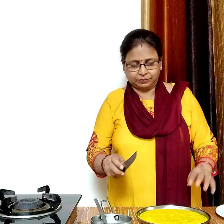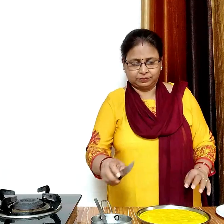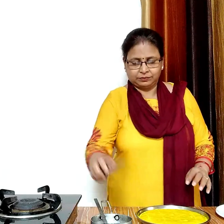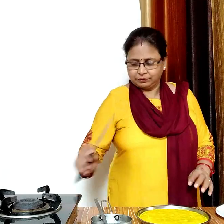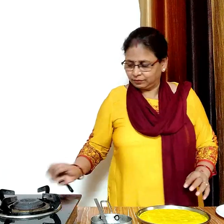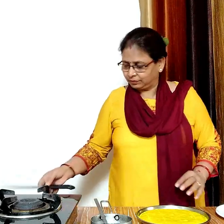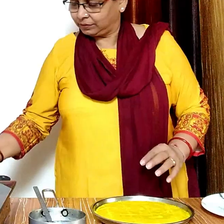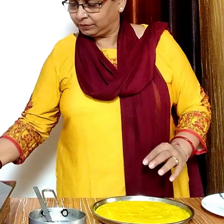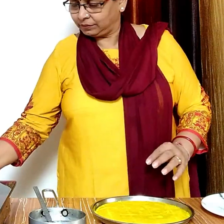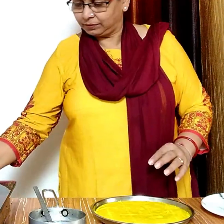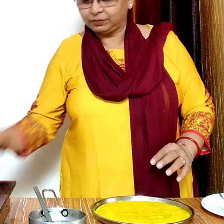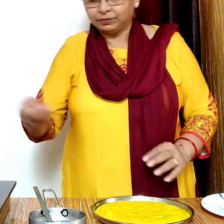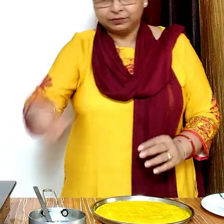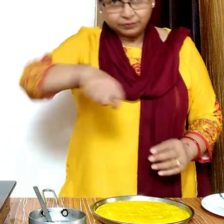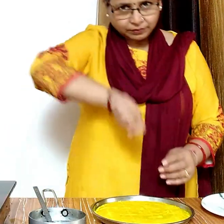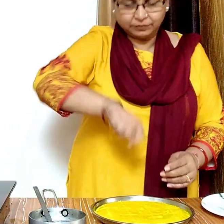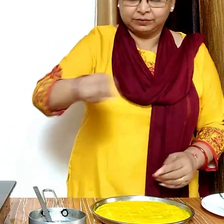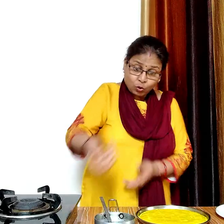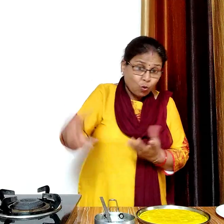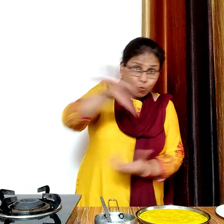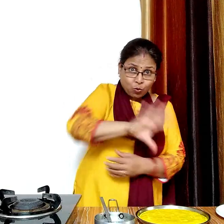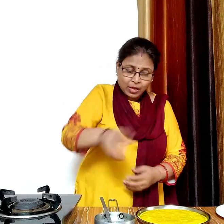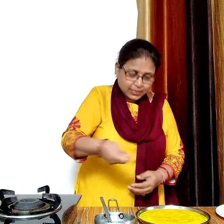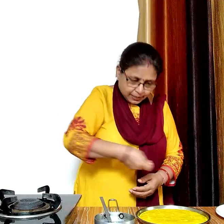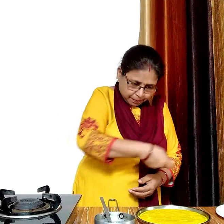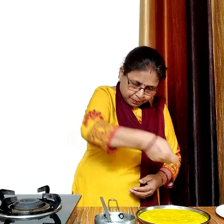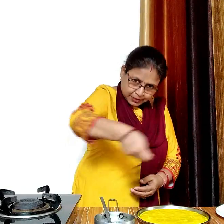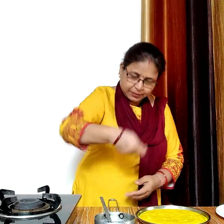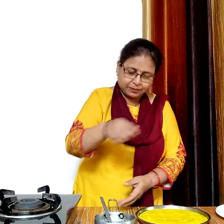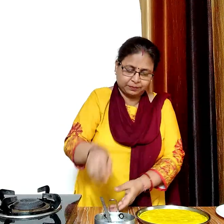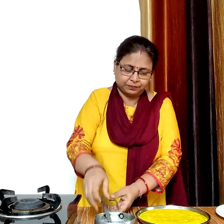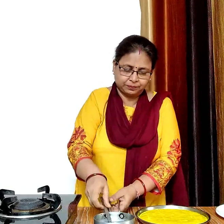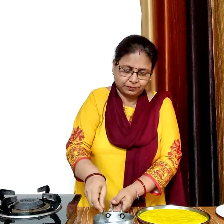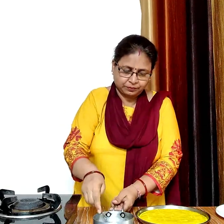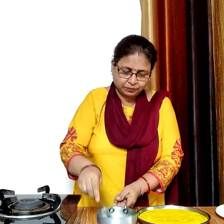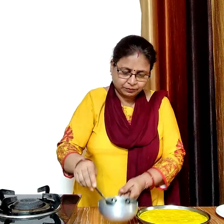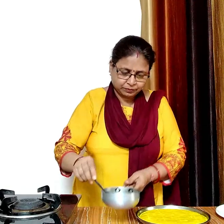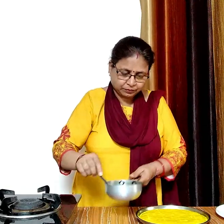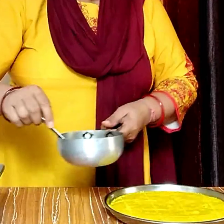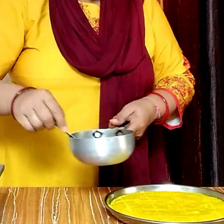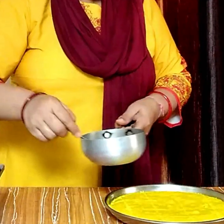अब हम तड़के को ढोगले के उपर डाल देंगे हम एक साइट पूरा तड़का नहीं डालेंगे थोड़ा थोड़ा करकर ही डालेंगे